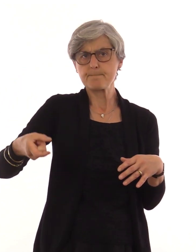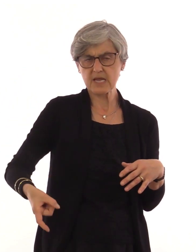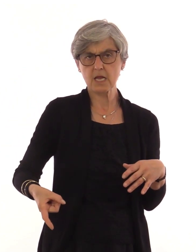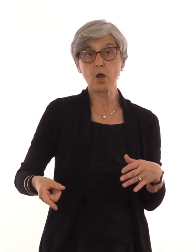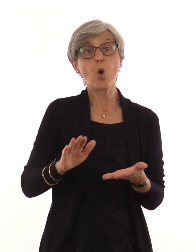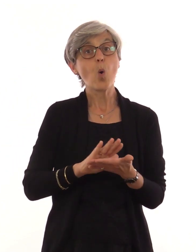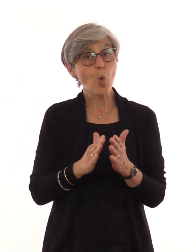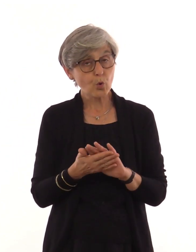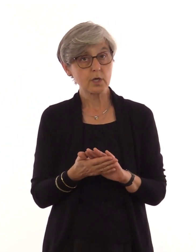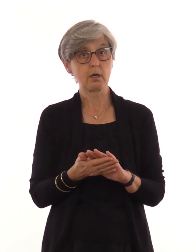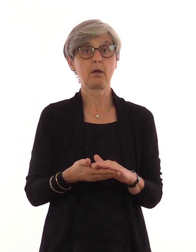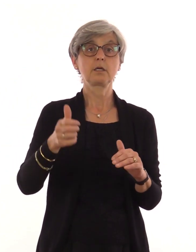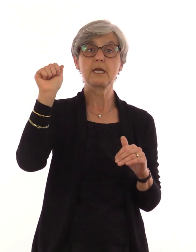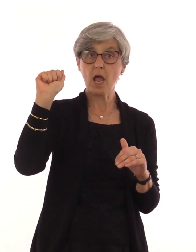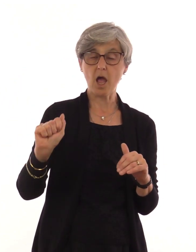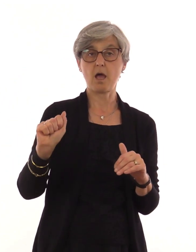die AfD.